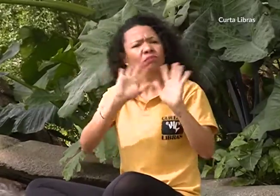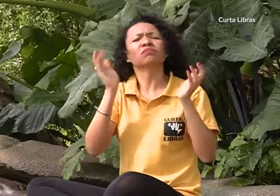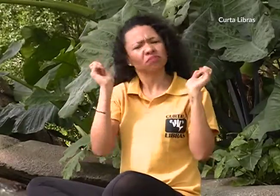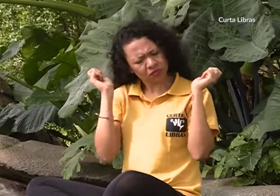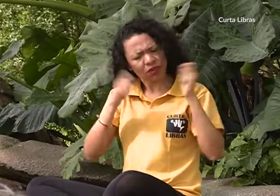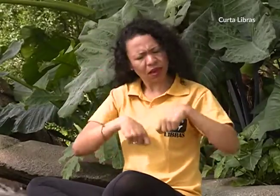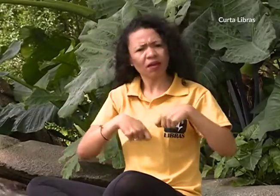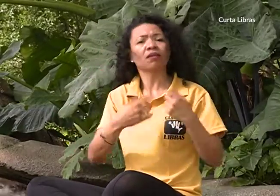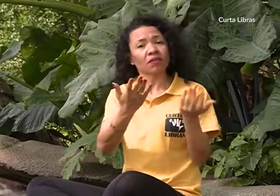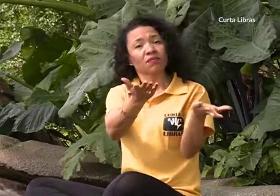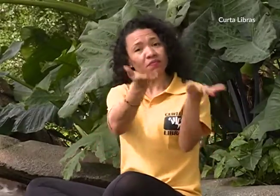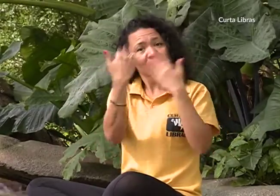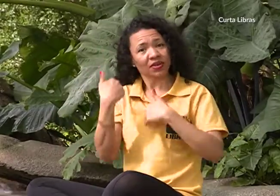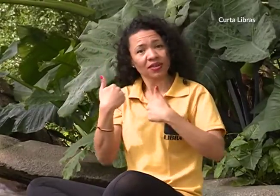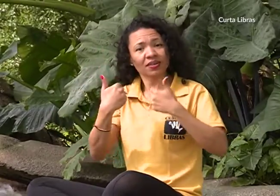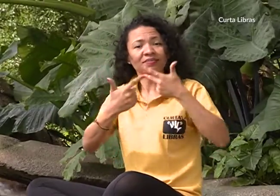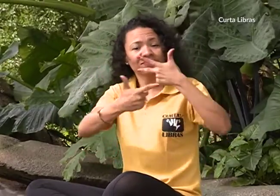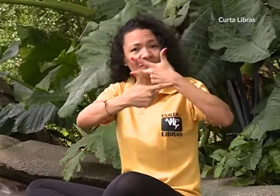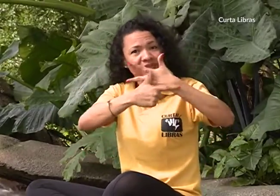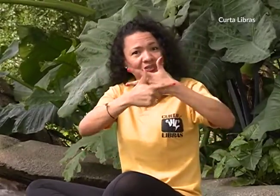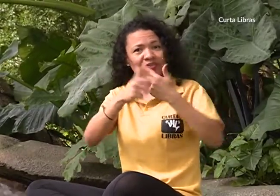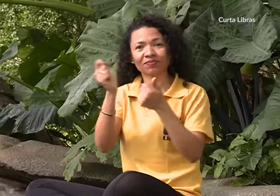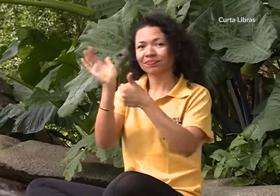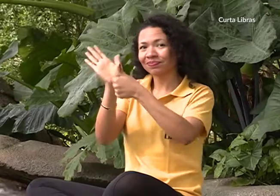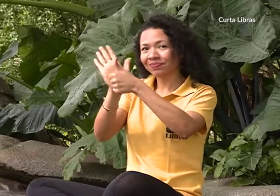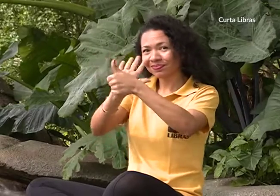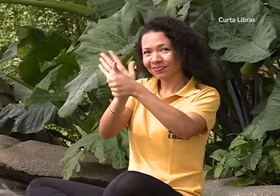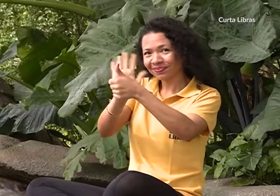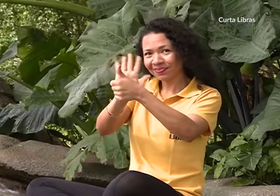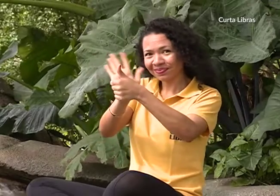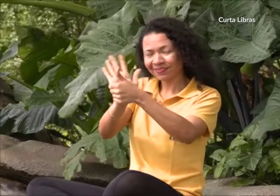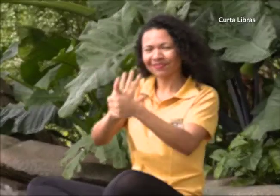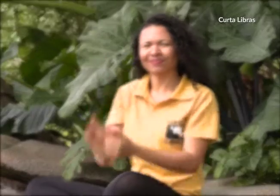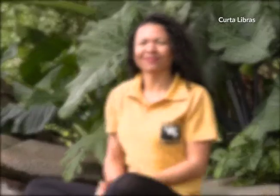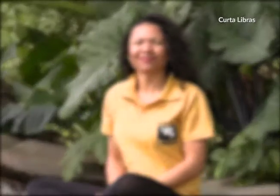desculpas. Mas, ter tempo para atividades físicas é possível sim. Vamos ter uma vida fitness?